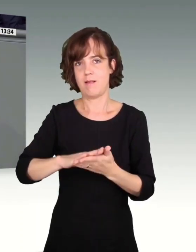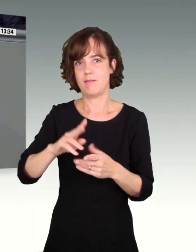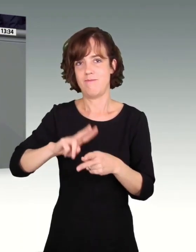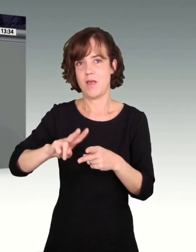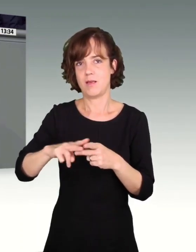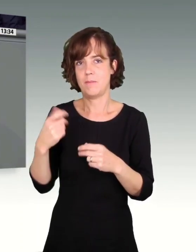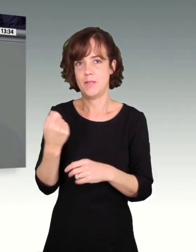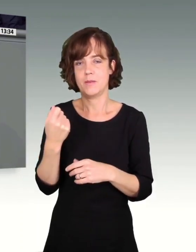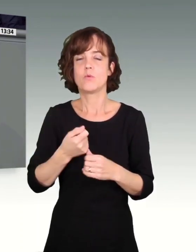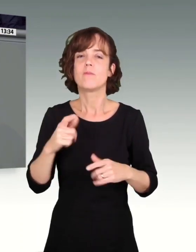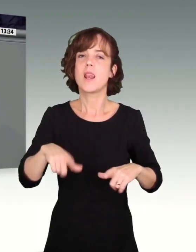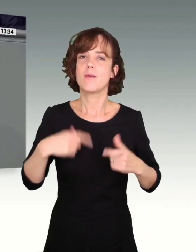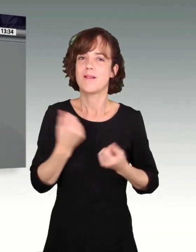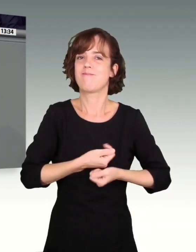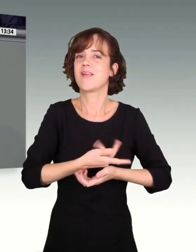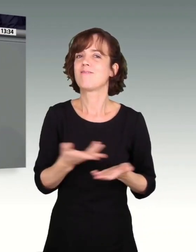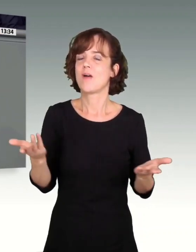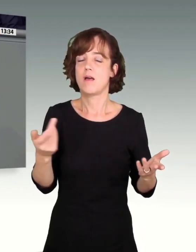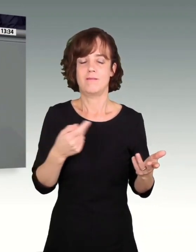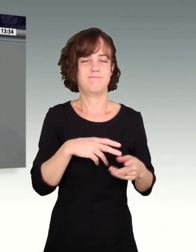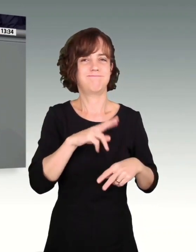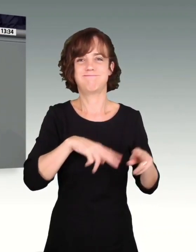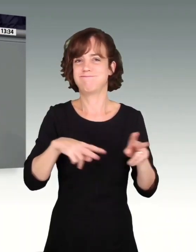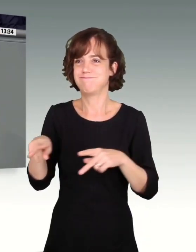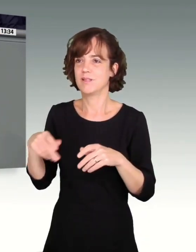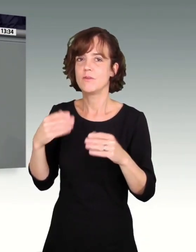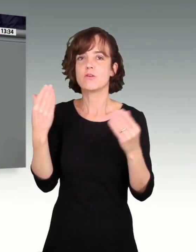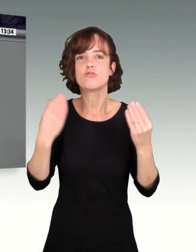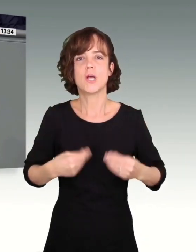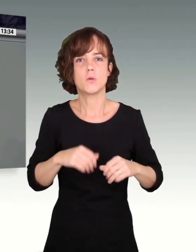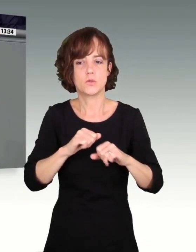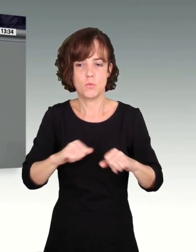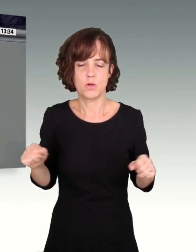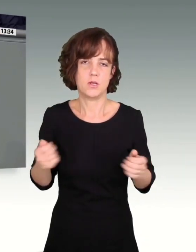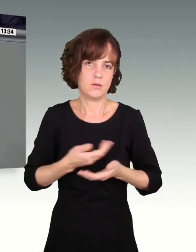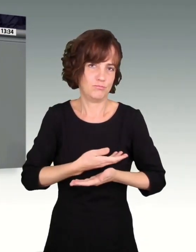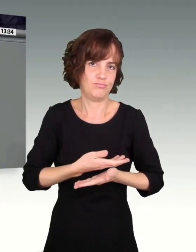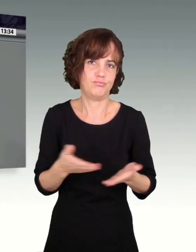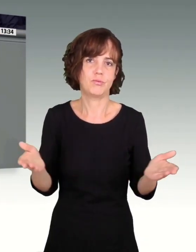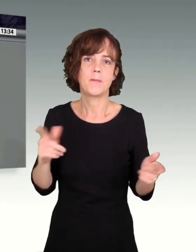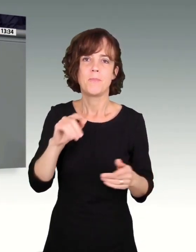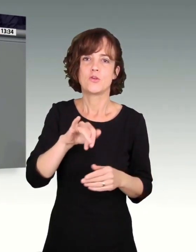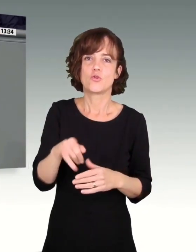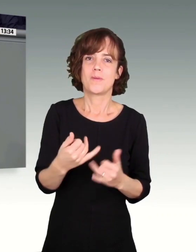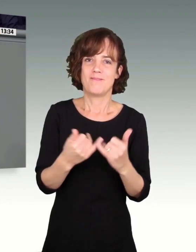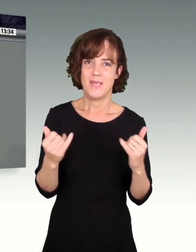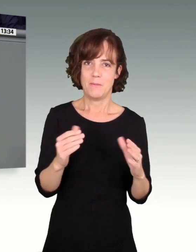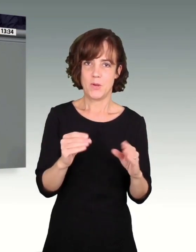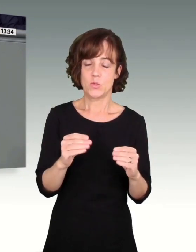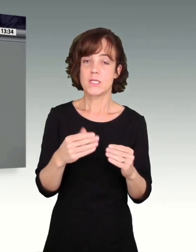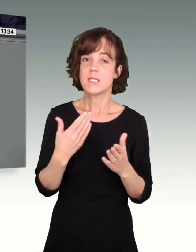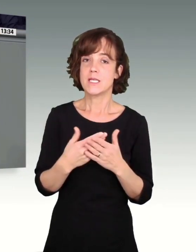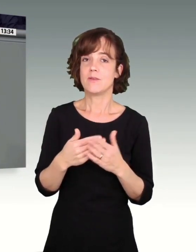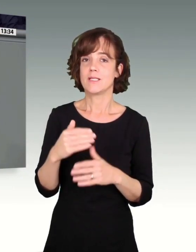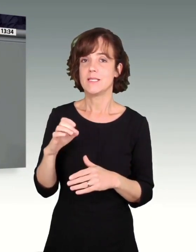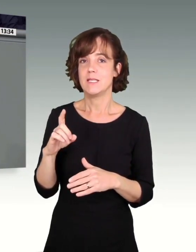Vielfalt des Lebens und es zeigt die breite Gestaltungsmöglichkeit des Einsatzes des Minijobs. Und deshalb steht die